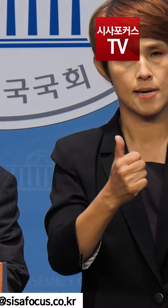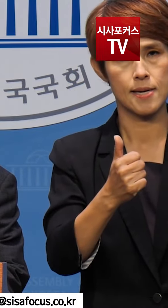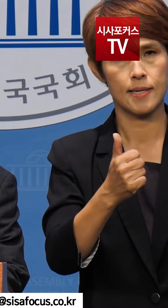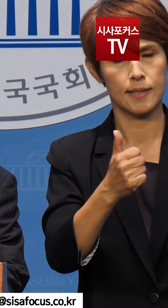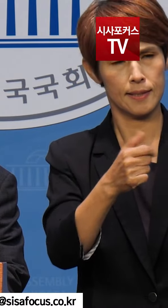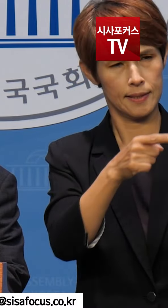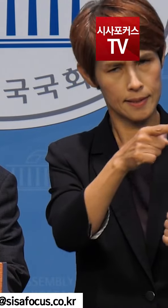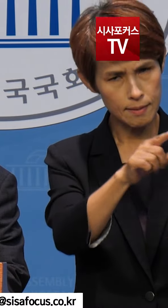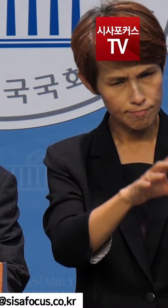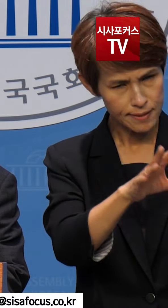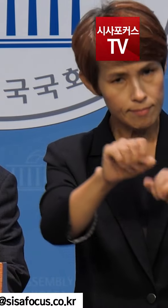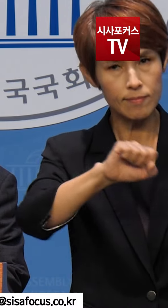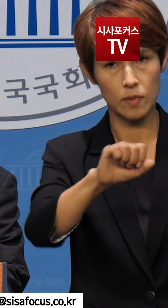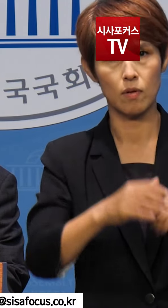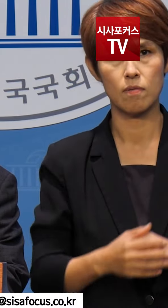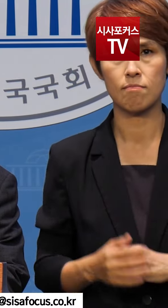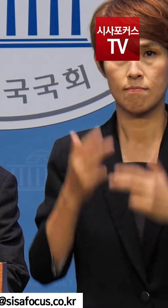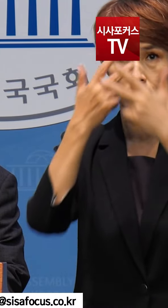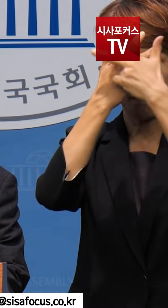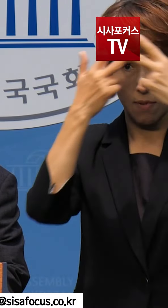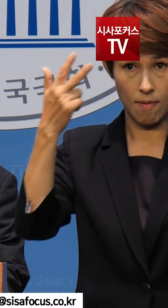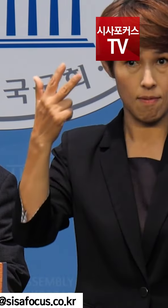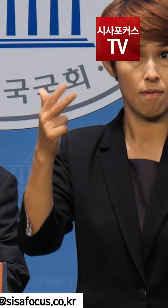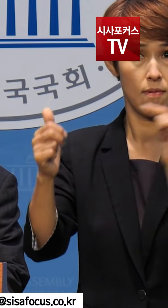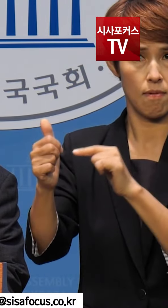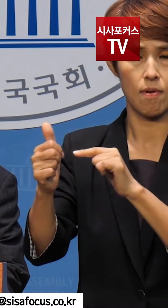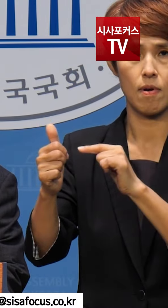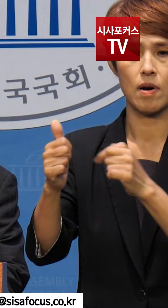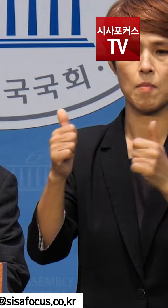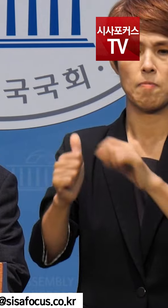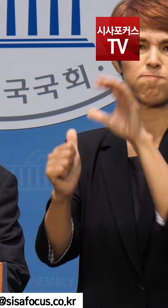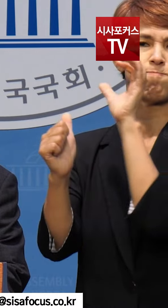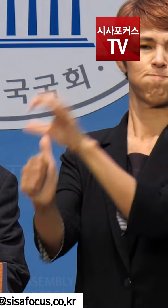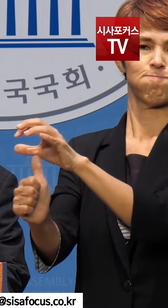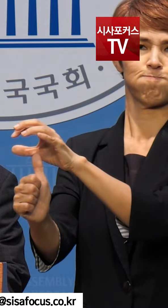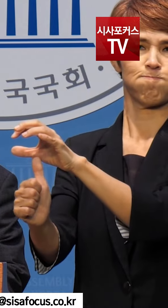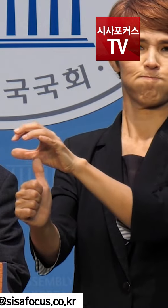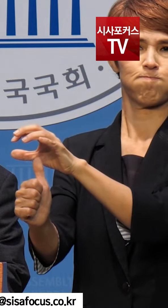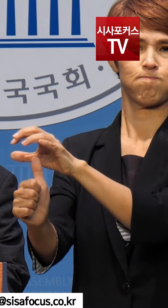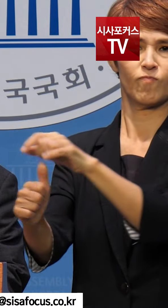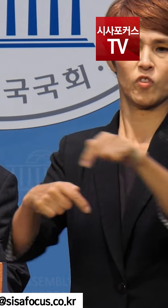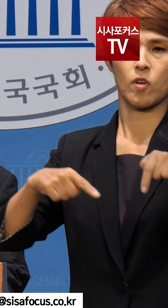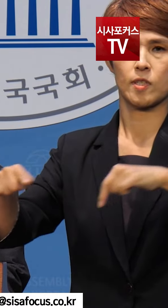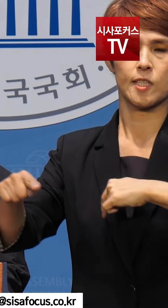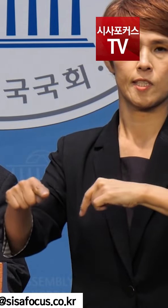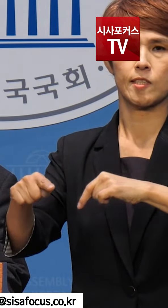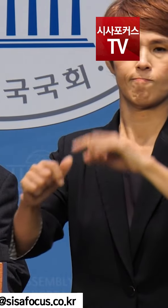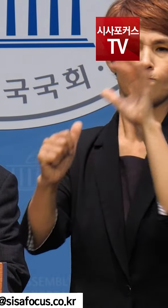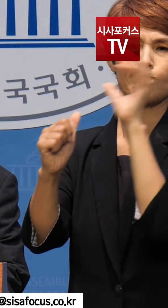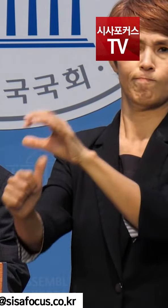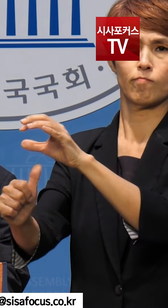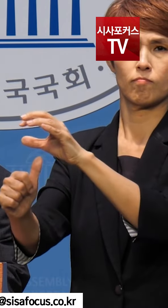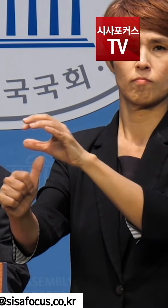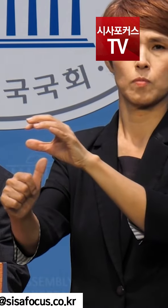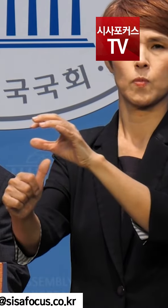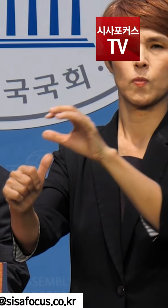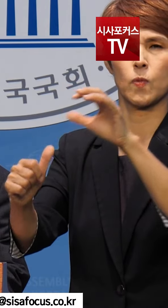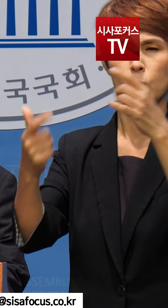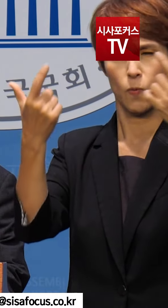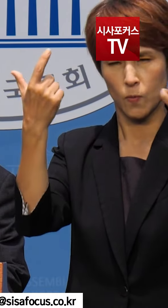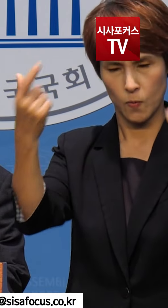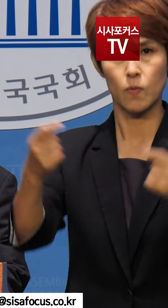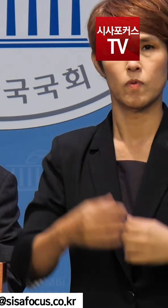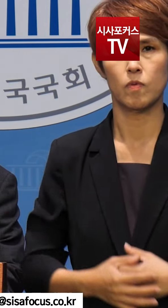이재명 전 대표를 법정에 가두고 식물 정치인으로 만들려는 노골적인